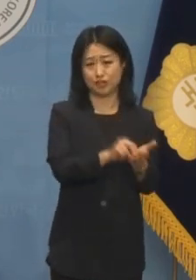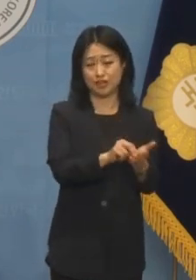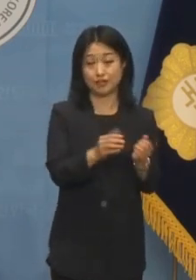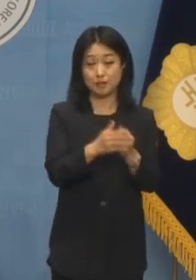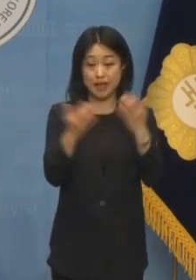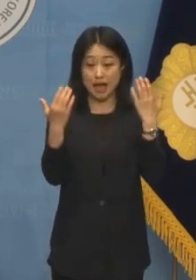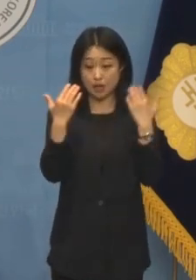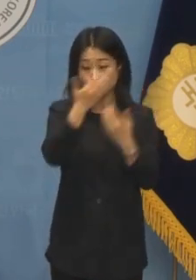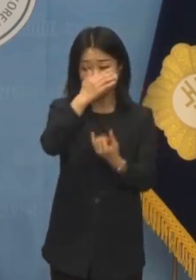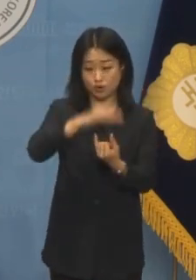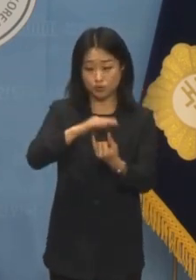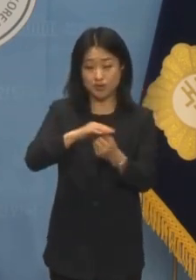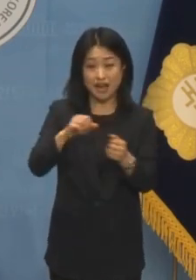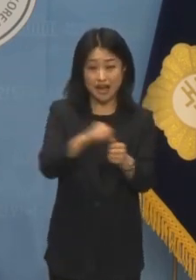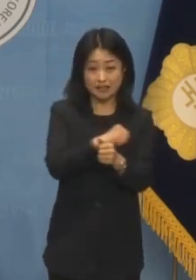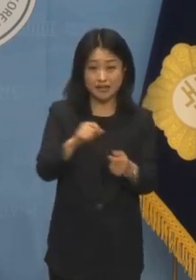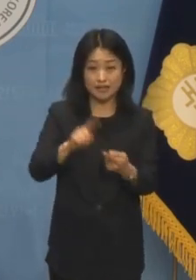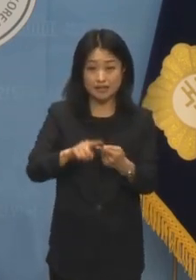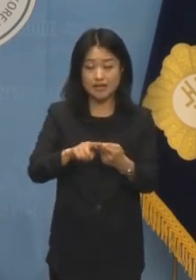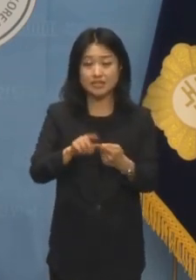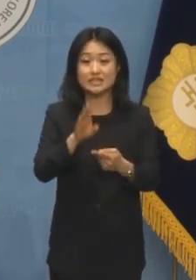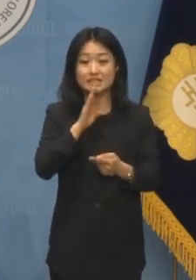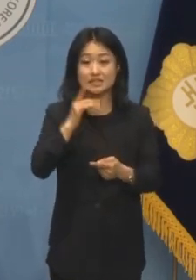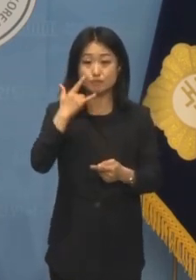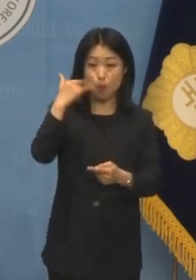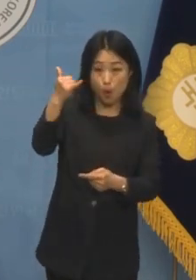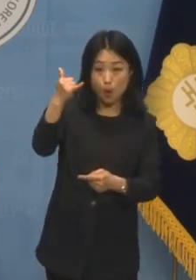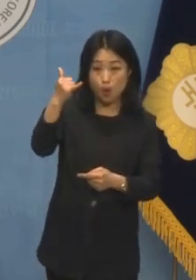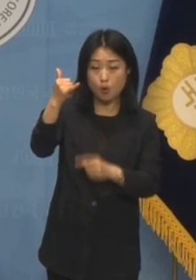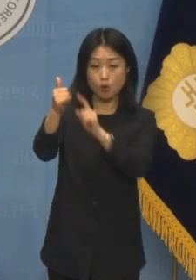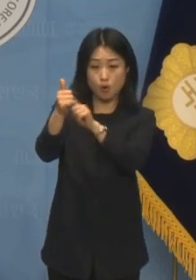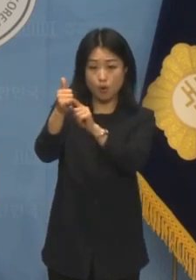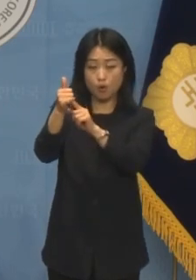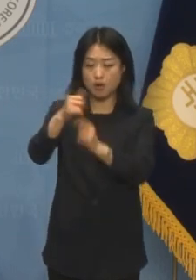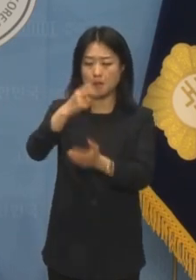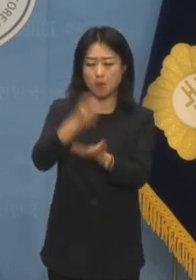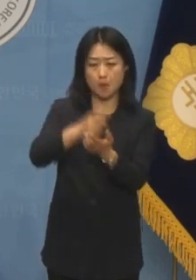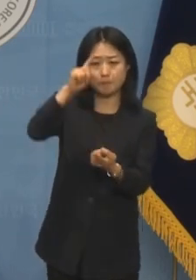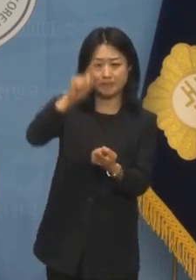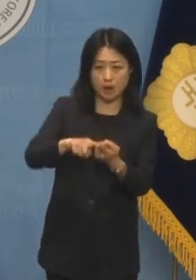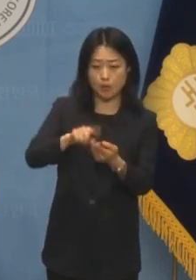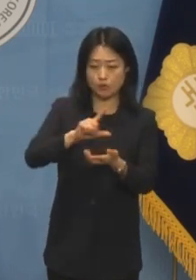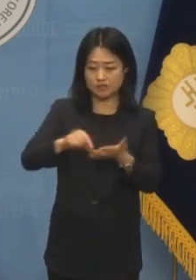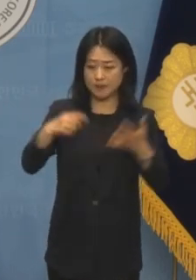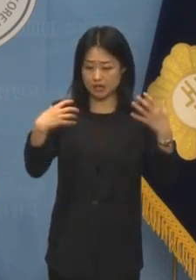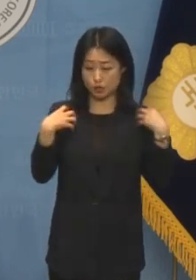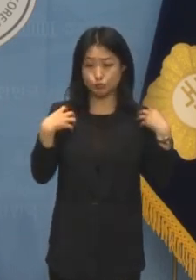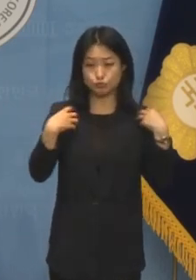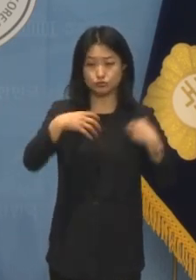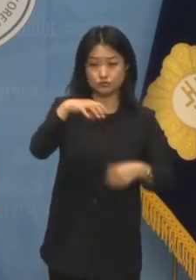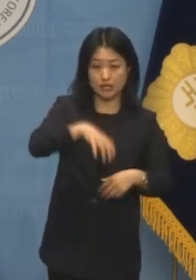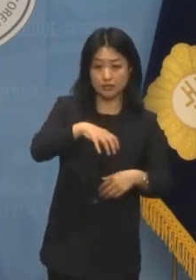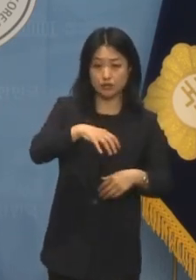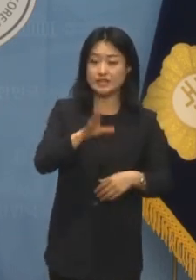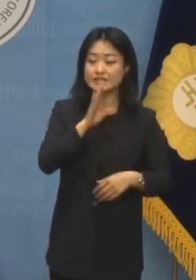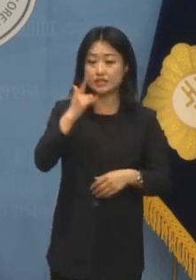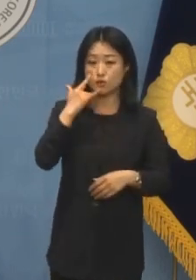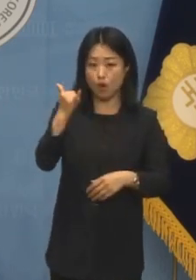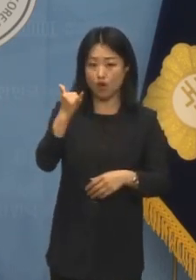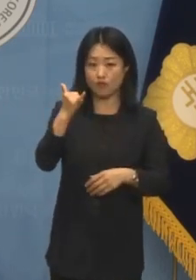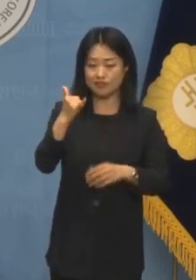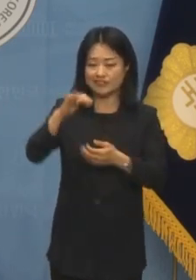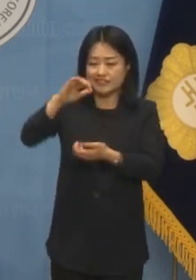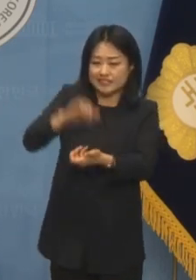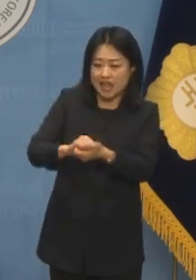학대가 현저한 친권자에 대해 법에 정해져 있는 대로 지자체장 등의 친권 제한 청구가